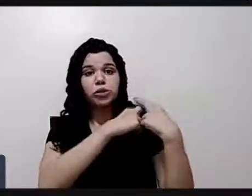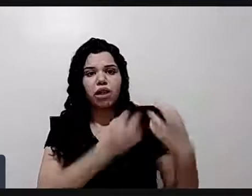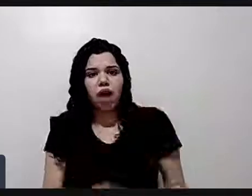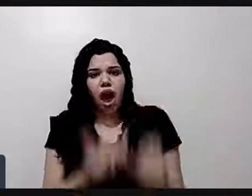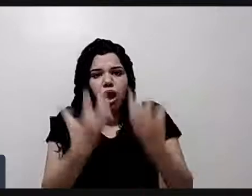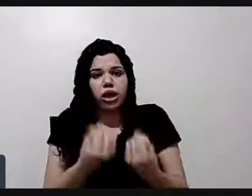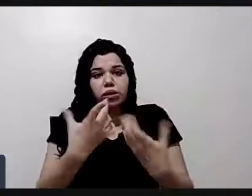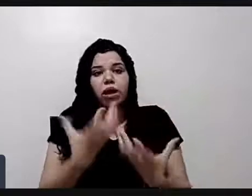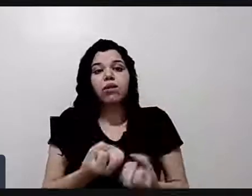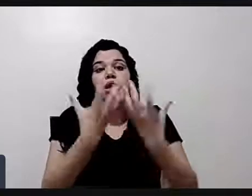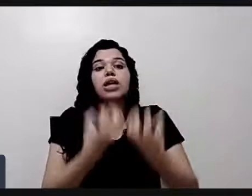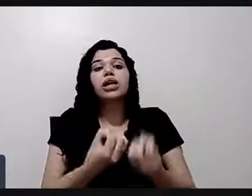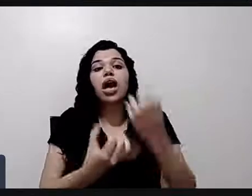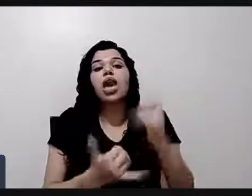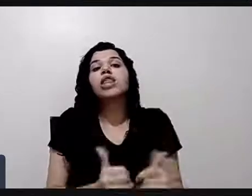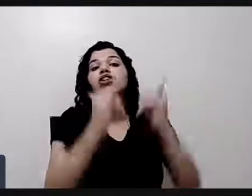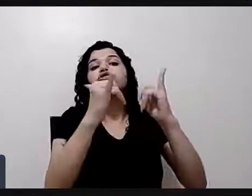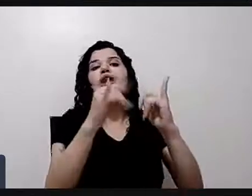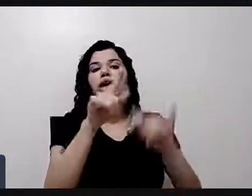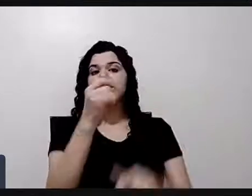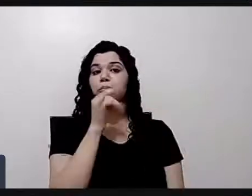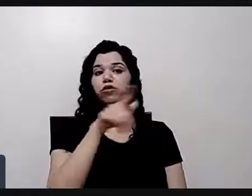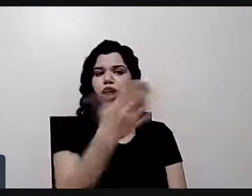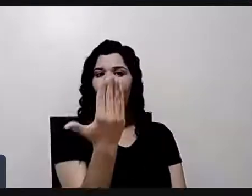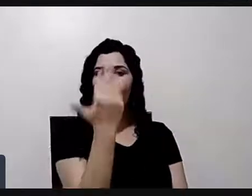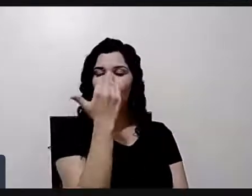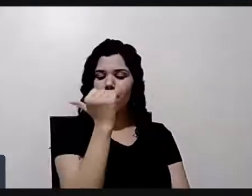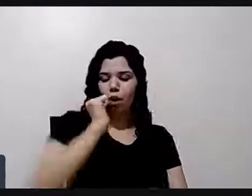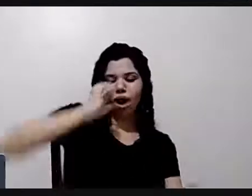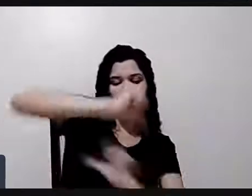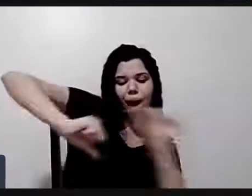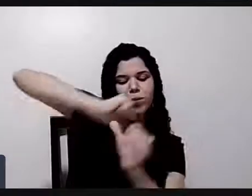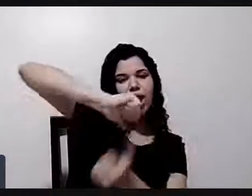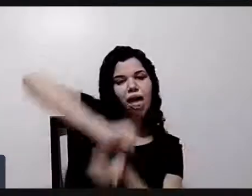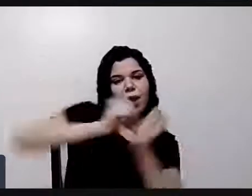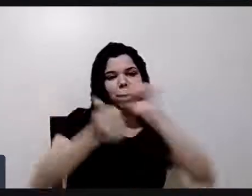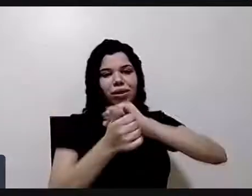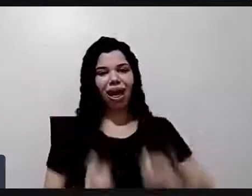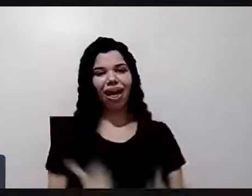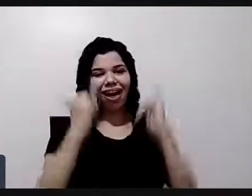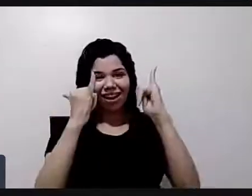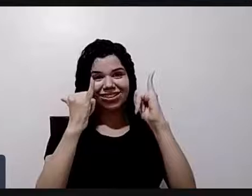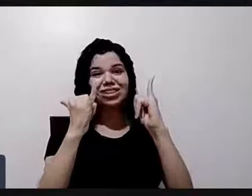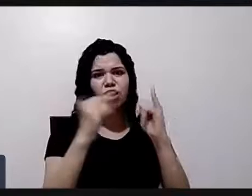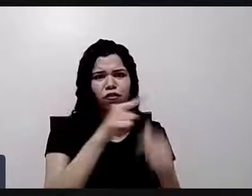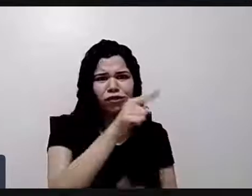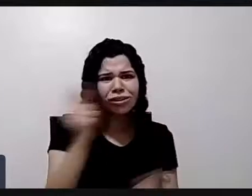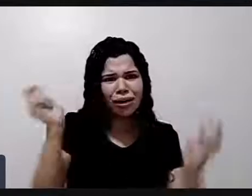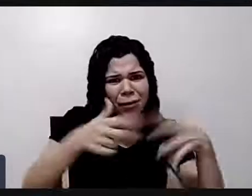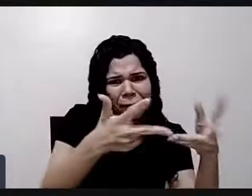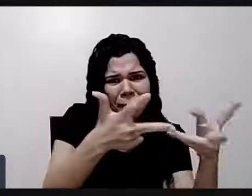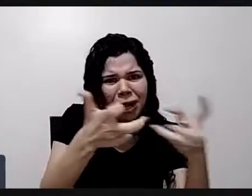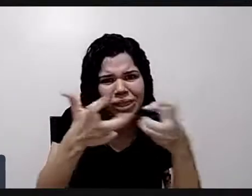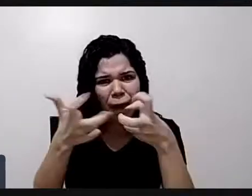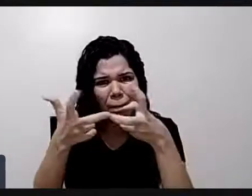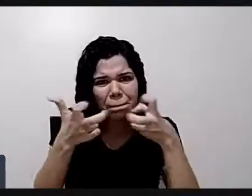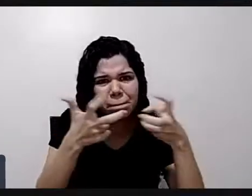comeu e vão transformá-la em energia. Perceba que mitocôndria. vai produzir